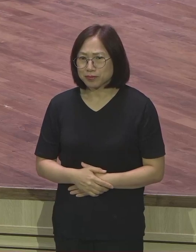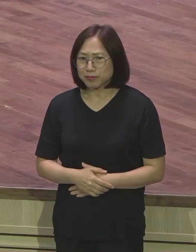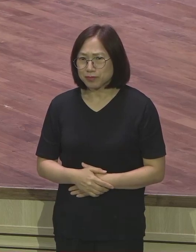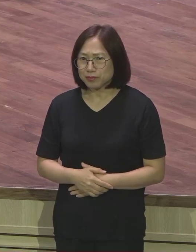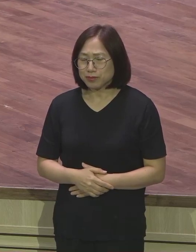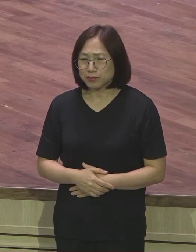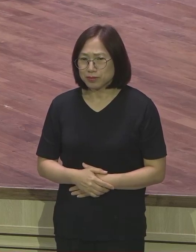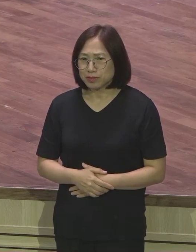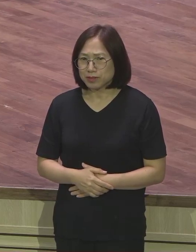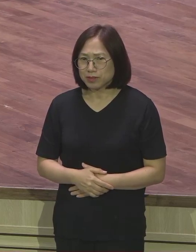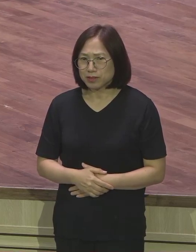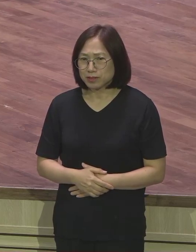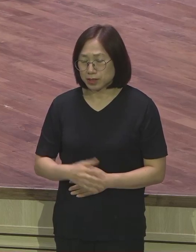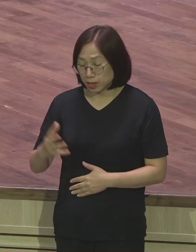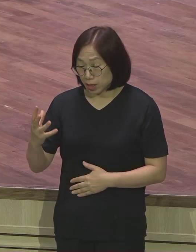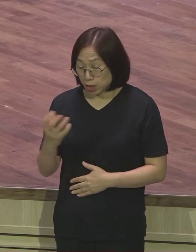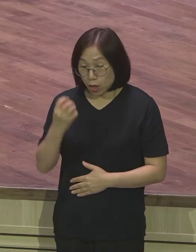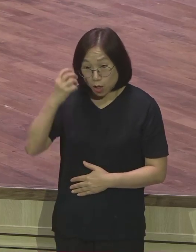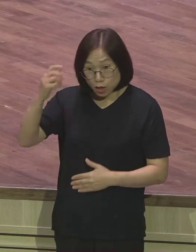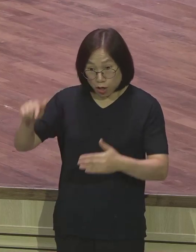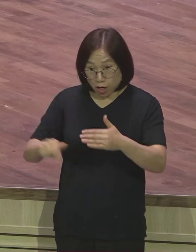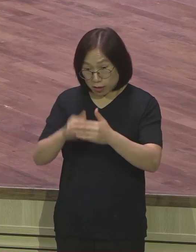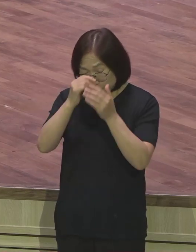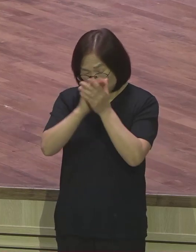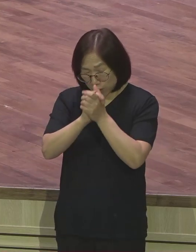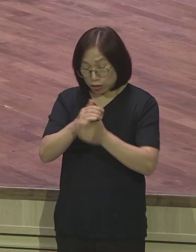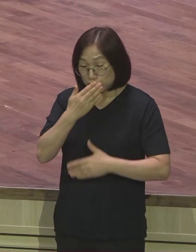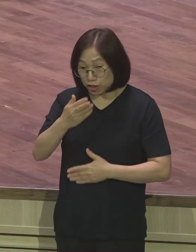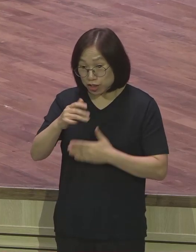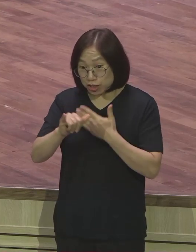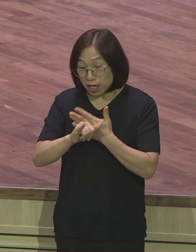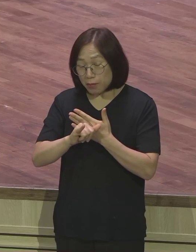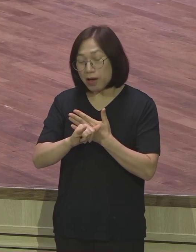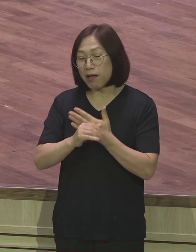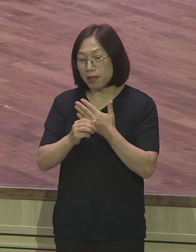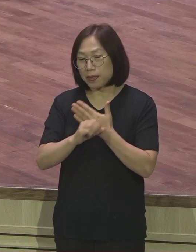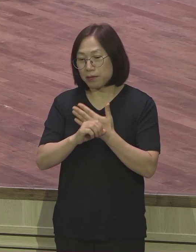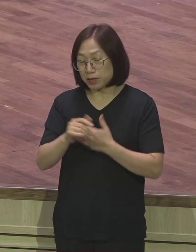그래서 성령 안에서 기도할 수 있다면 어디에 있어도 상관없습니다.